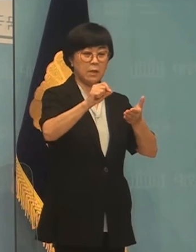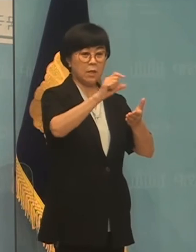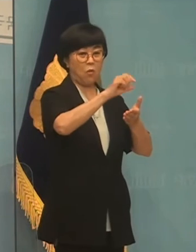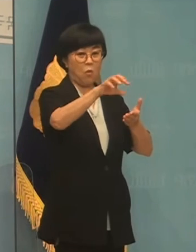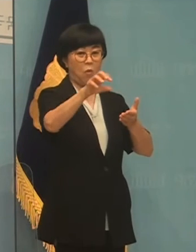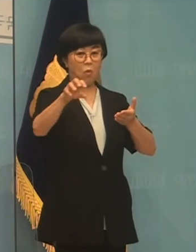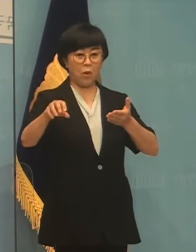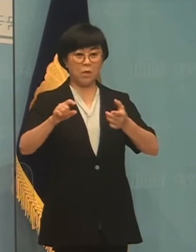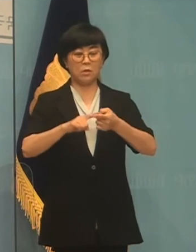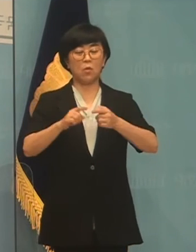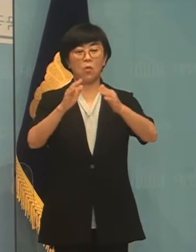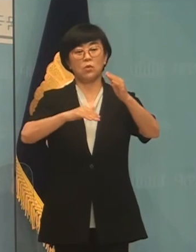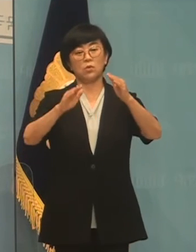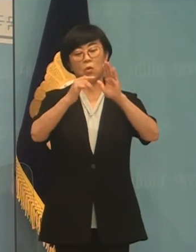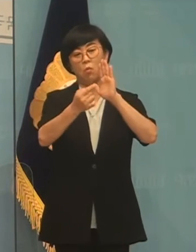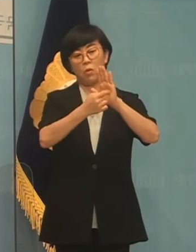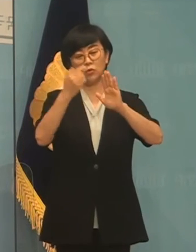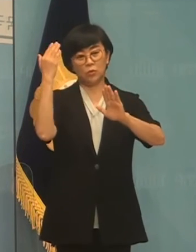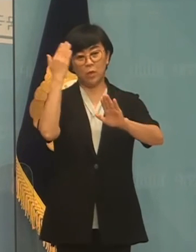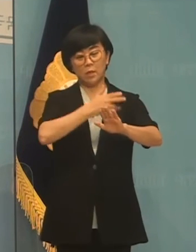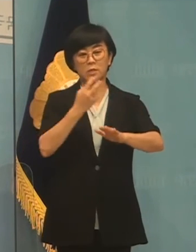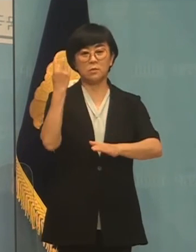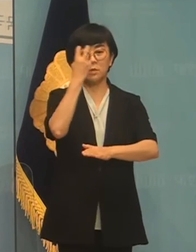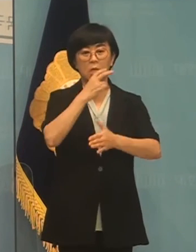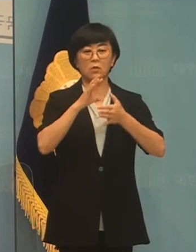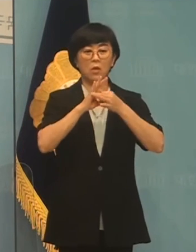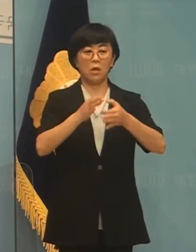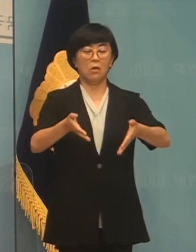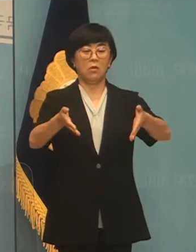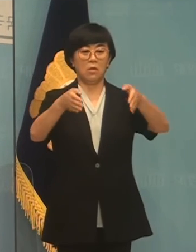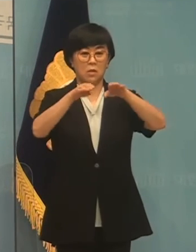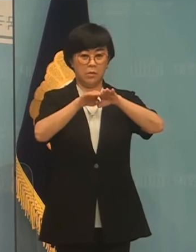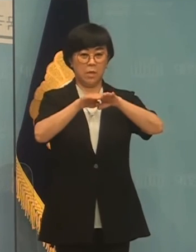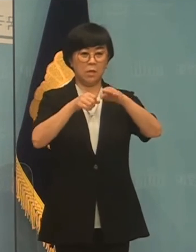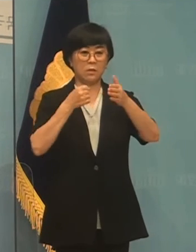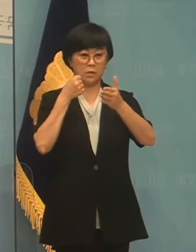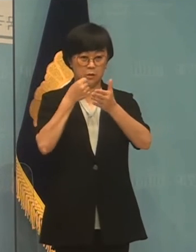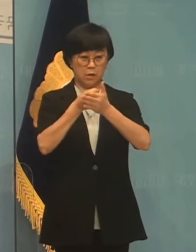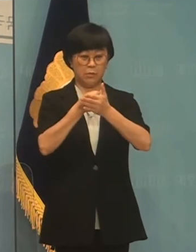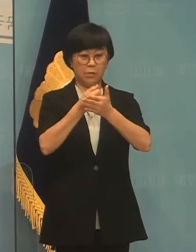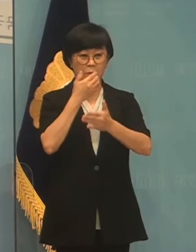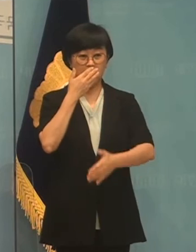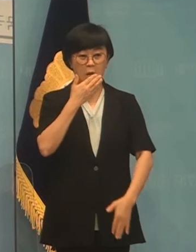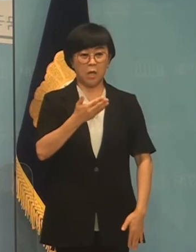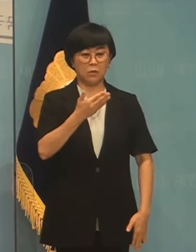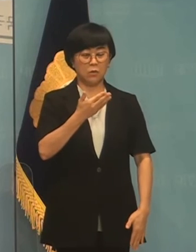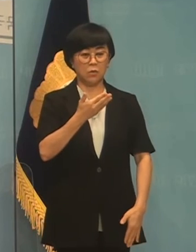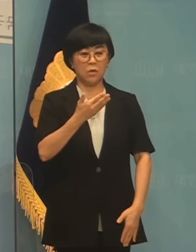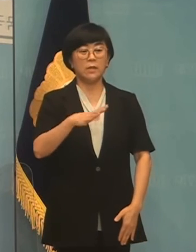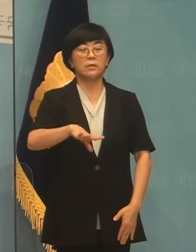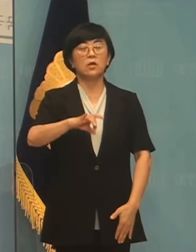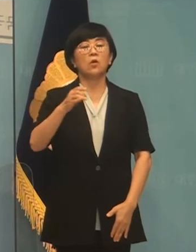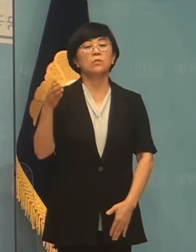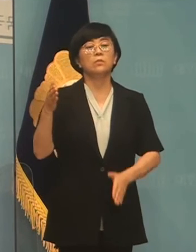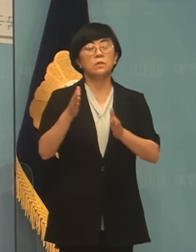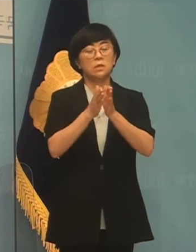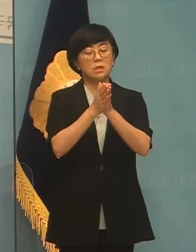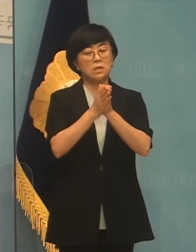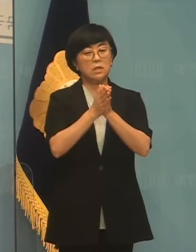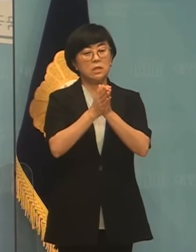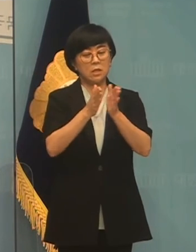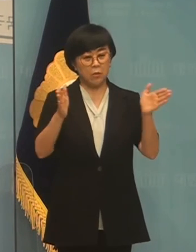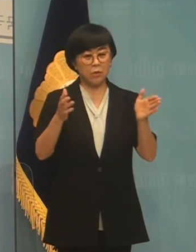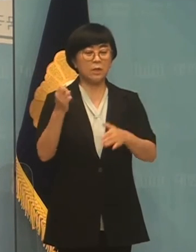공정한 공모와 투명한 신사를 통해 그 일이 결정될 수 있도록 원점에서 재검토하기를